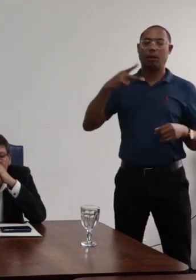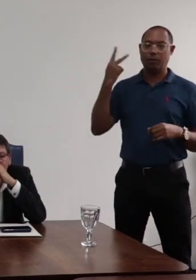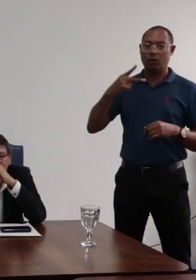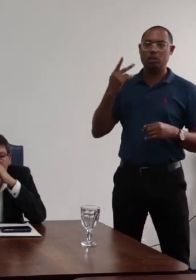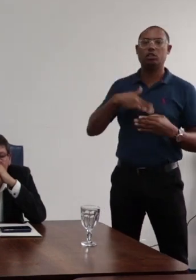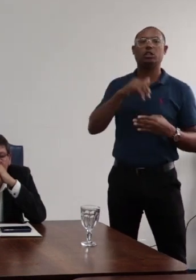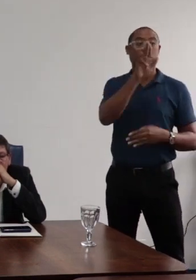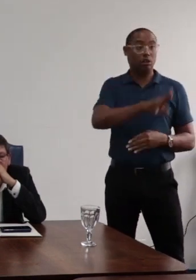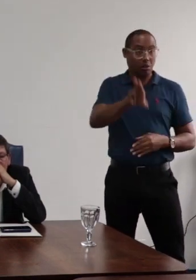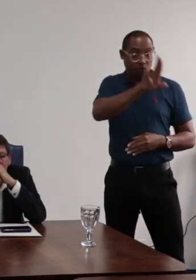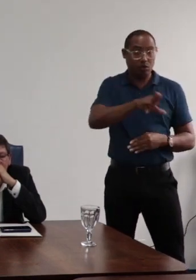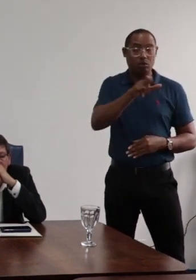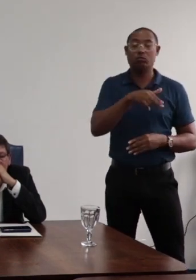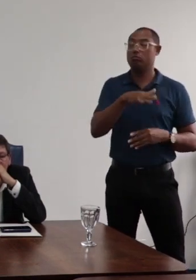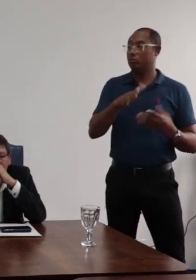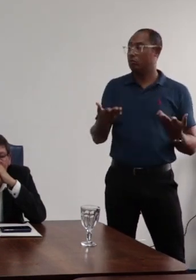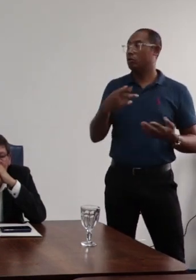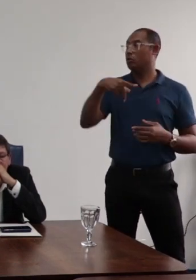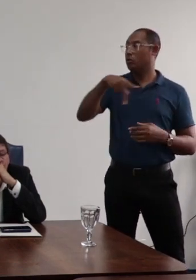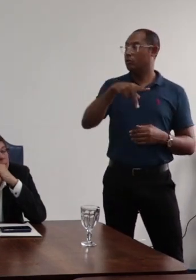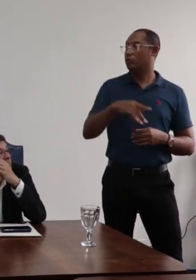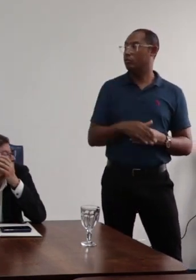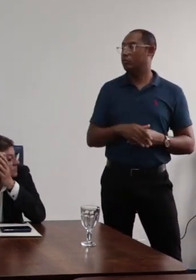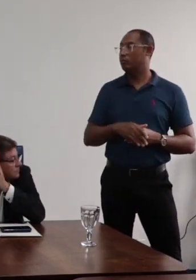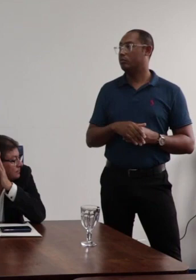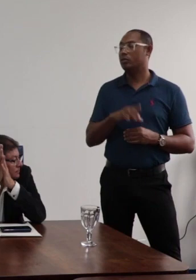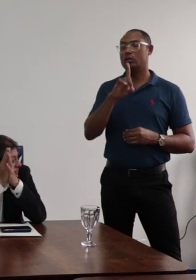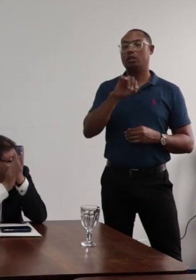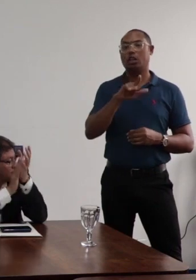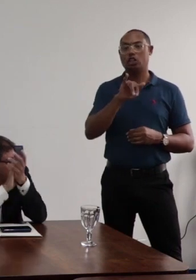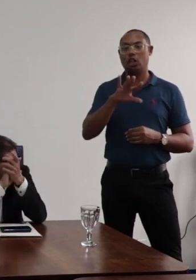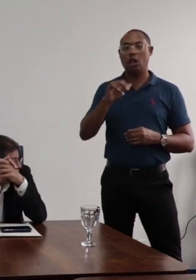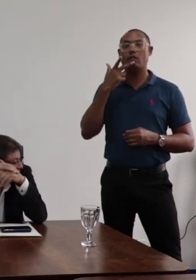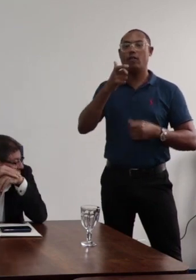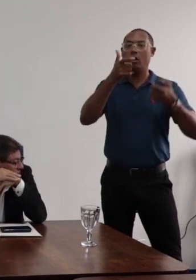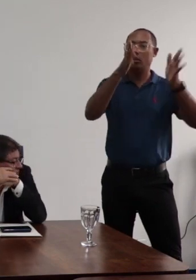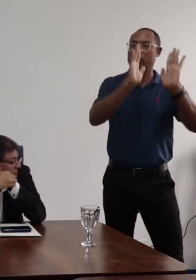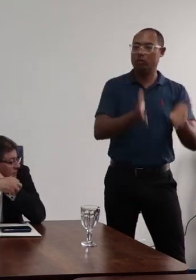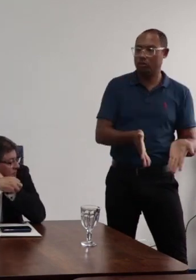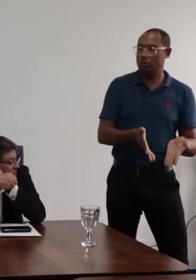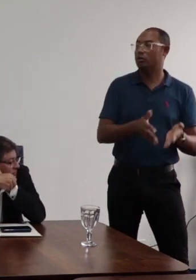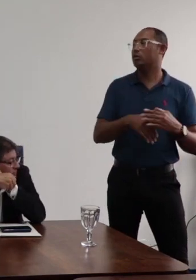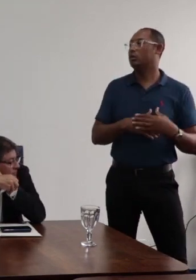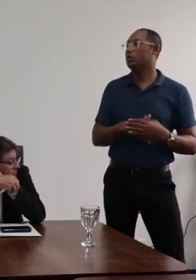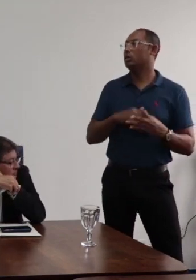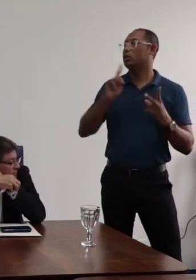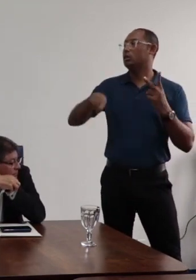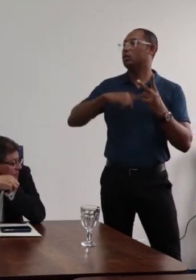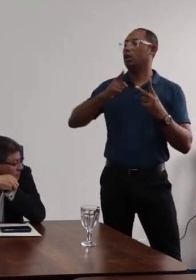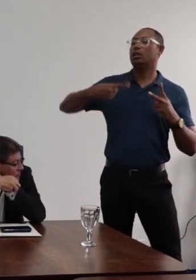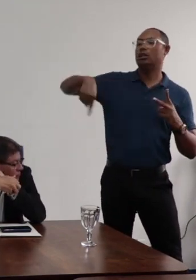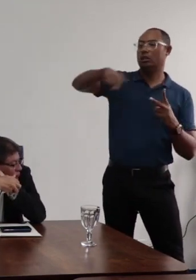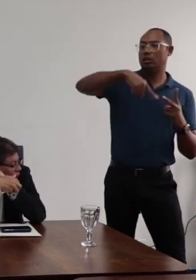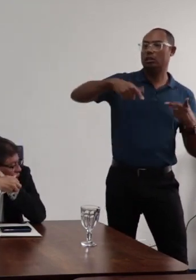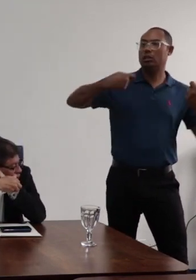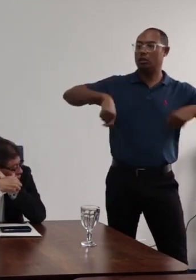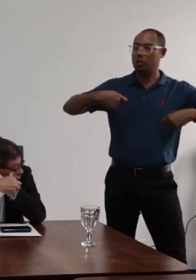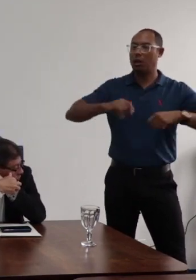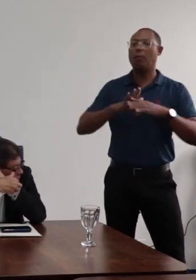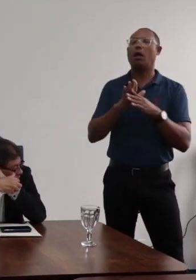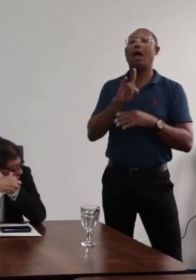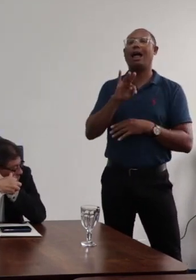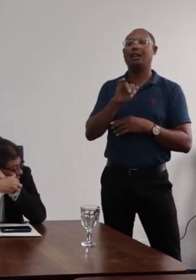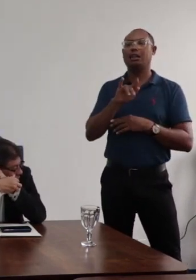da universidade, que o professor Danilo Barata já colocou aqui muito bem, o conselheiro, a gente precisa entender quanto a